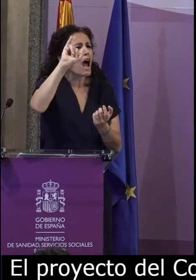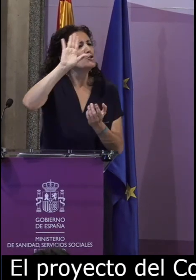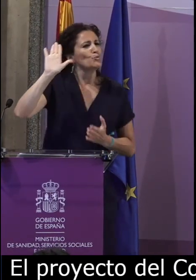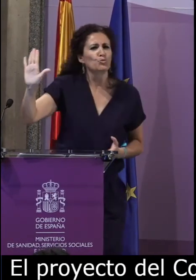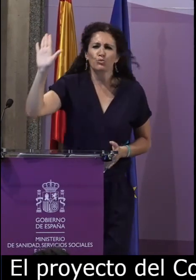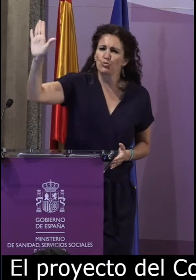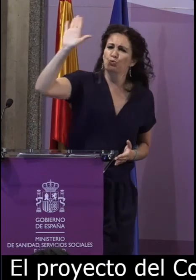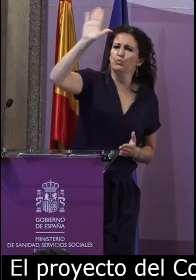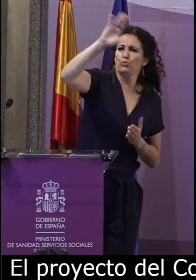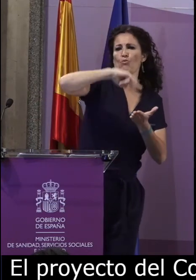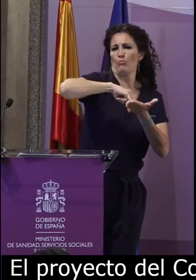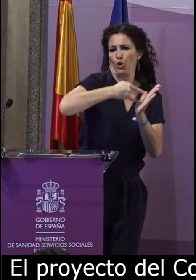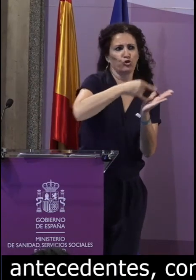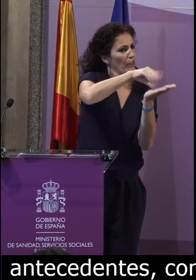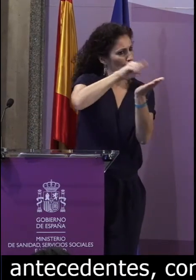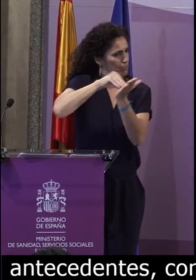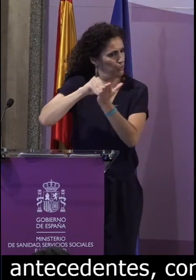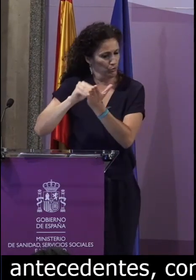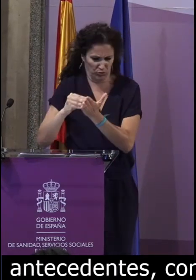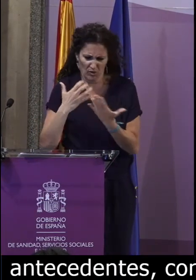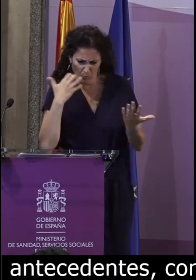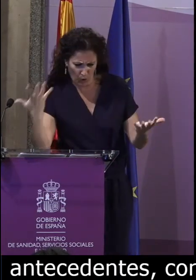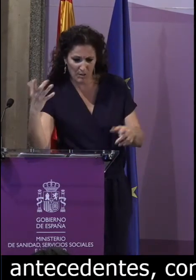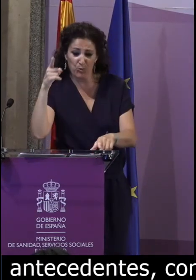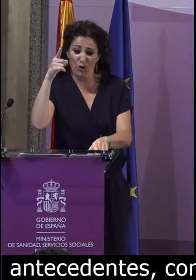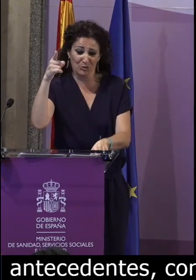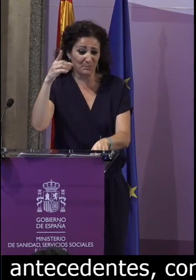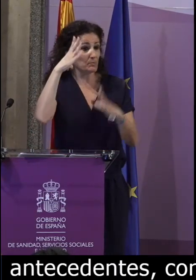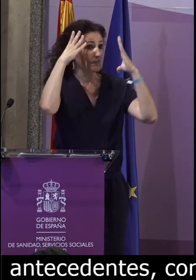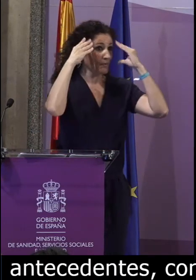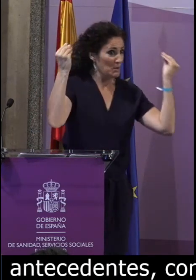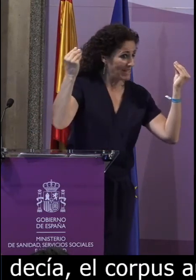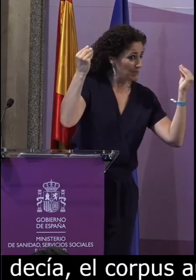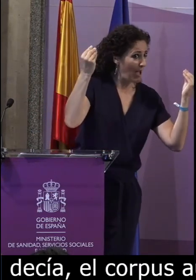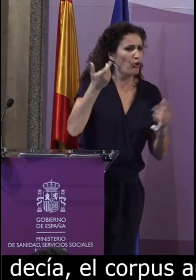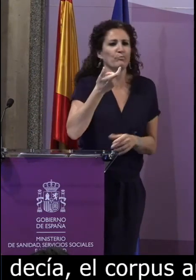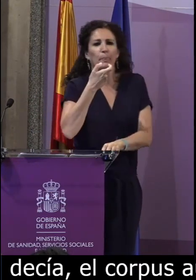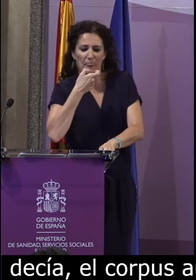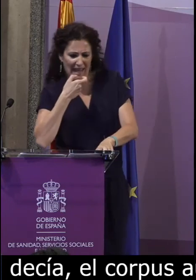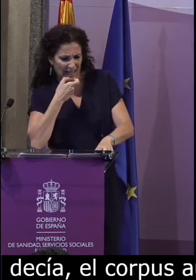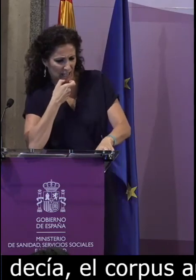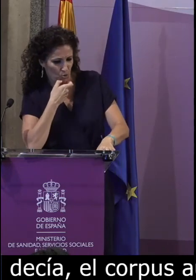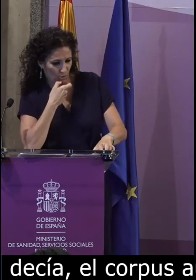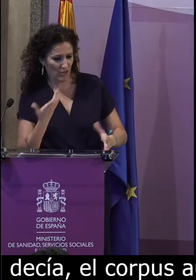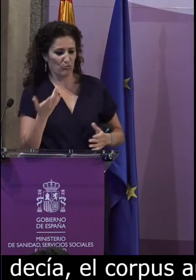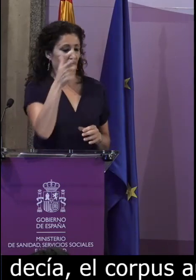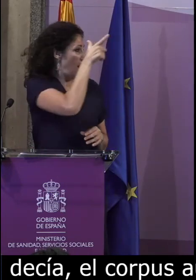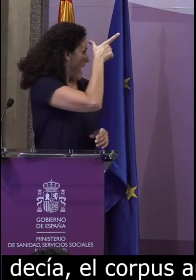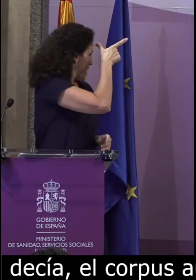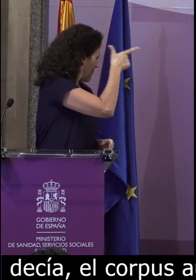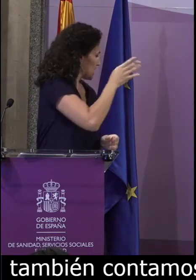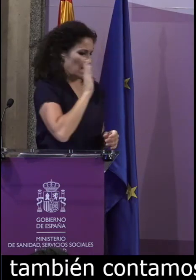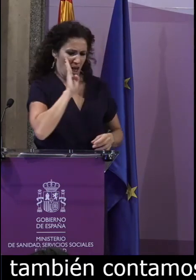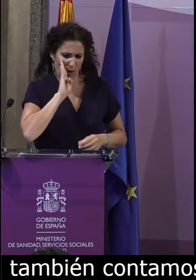Australiano, que fue el pionero, pero también contamos con otros proyectos europeos, como pueda ser Países Bajos, Reino